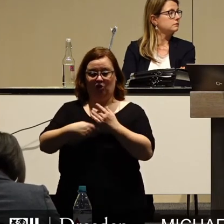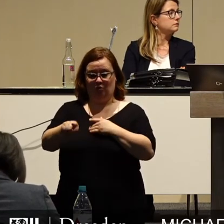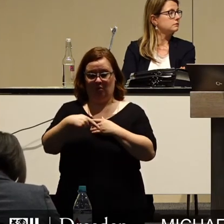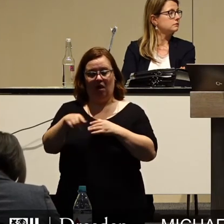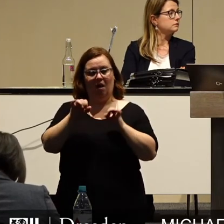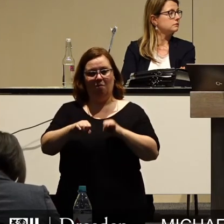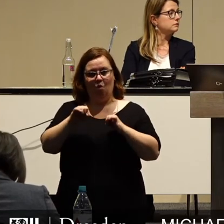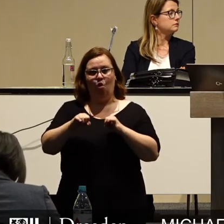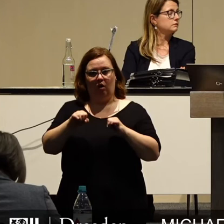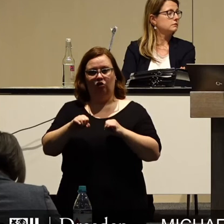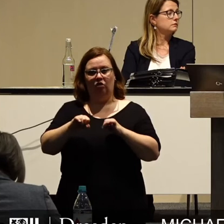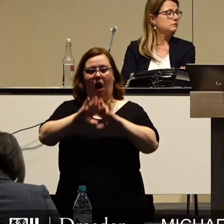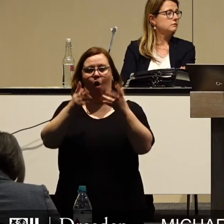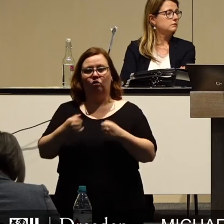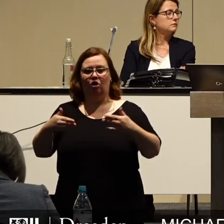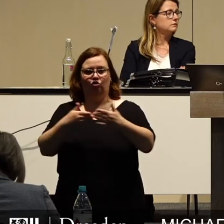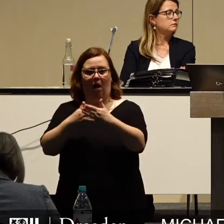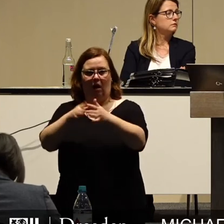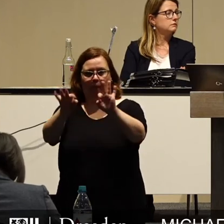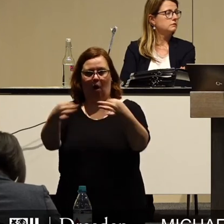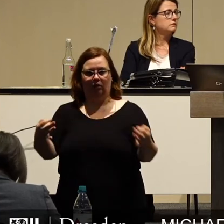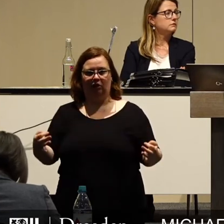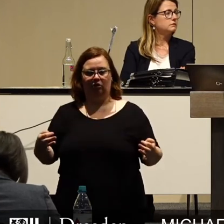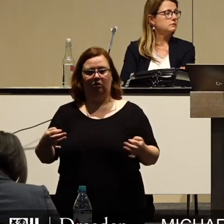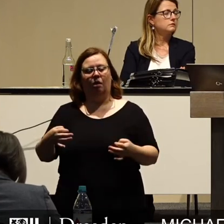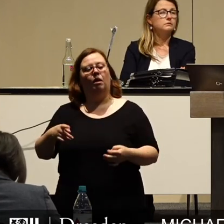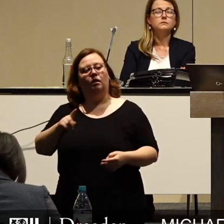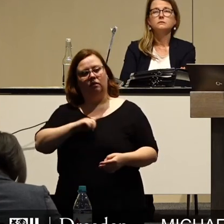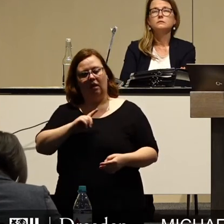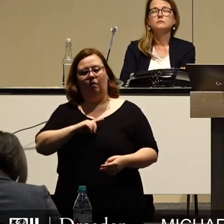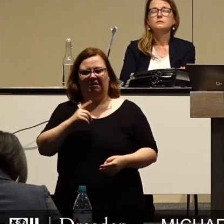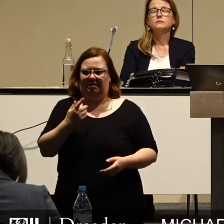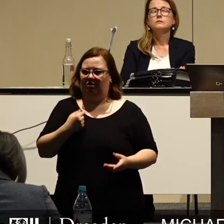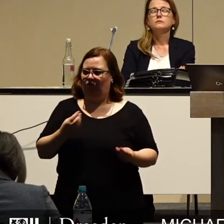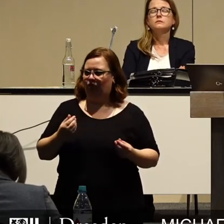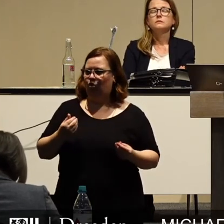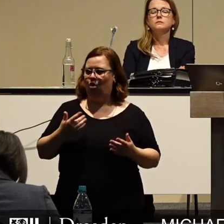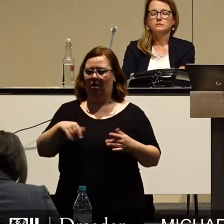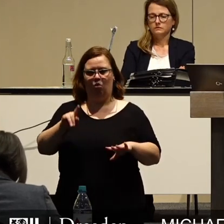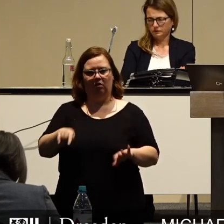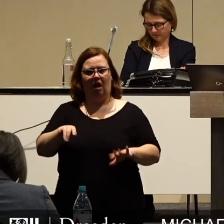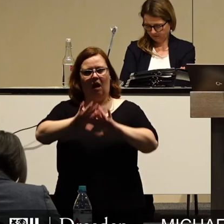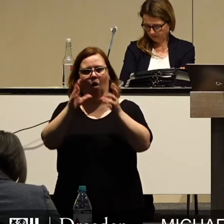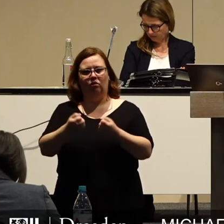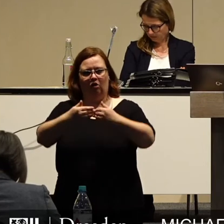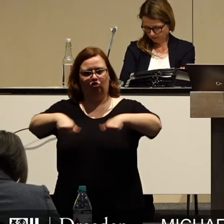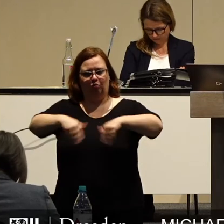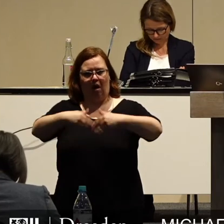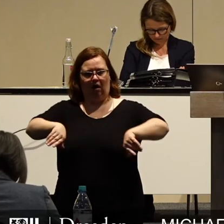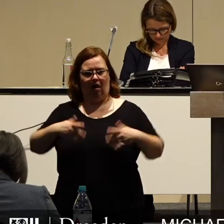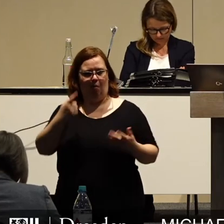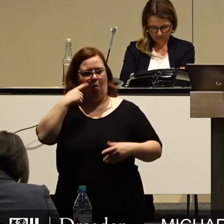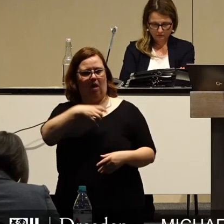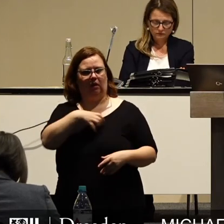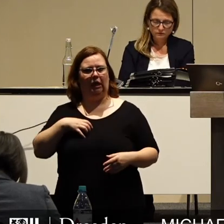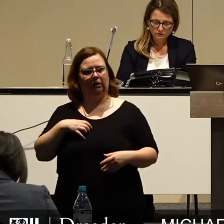Instrumentariums auch Haushaltssperren nicht mehr nötig sind. Ich kann mich des Eindrucks nicht erwehren, dass die Aufrechterhaltung der Haushaltssperre hier